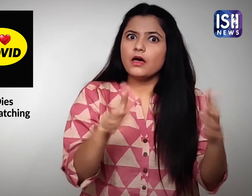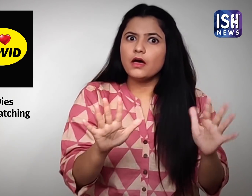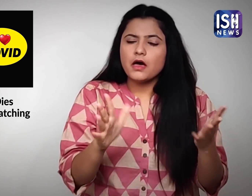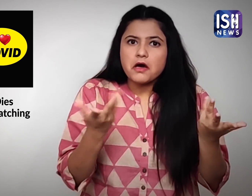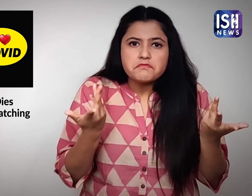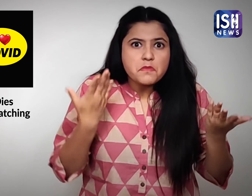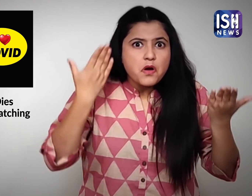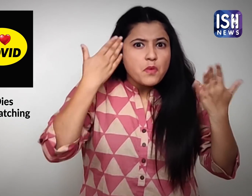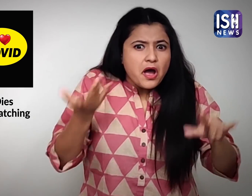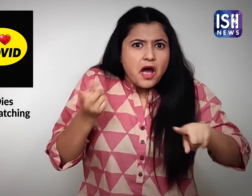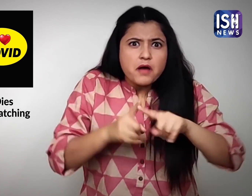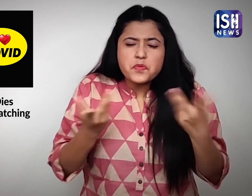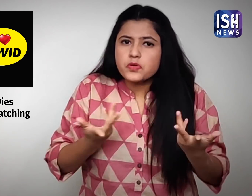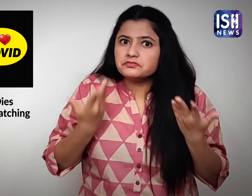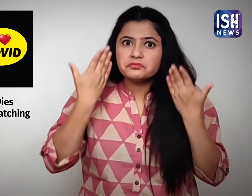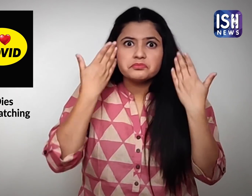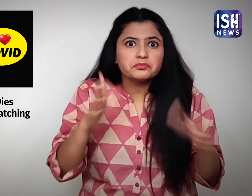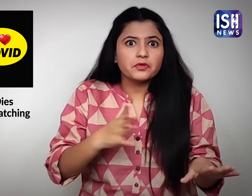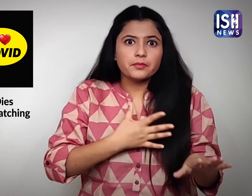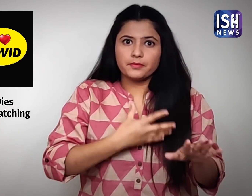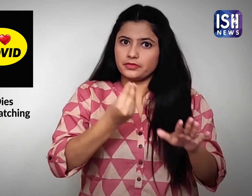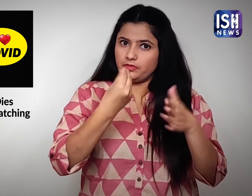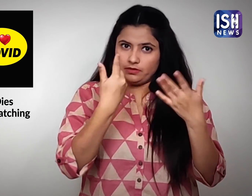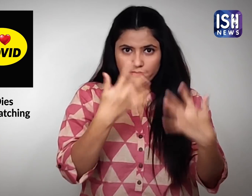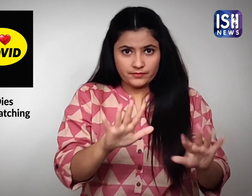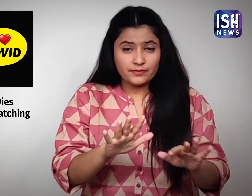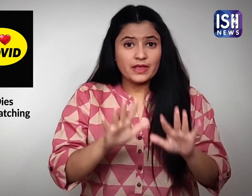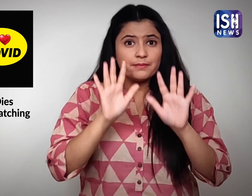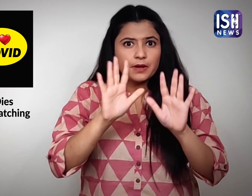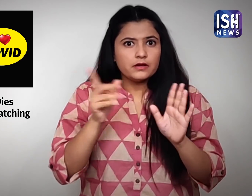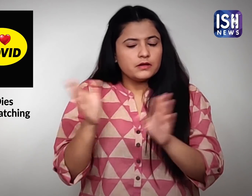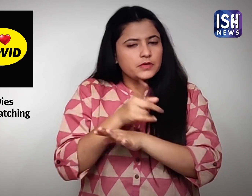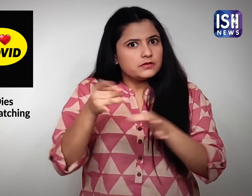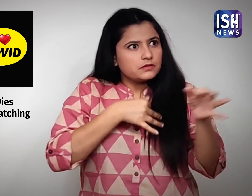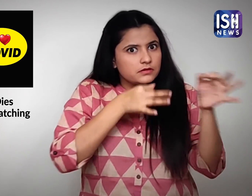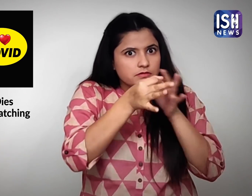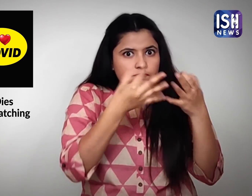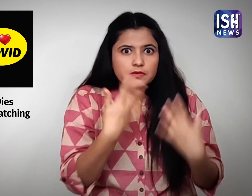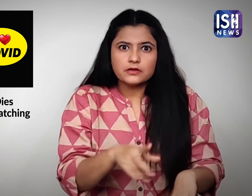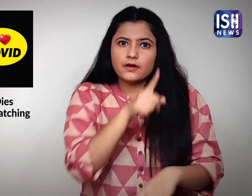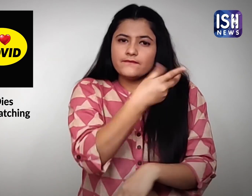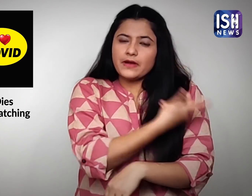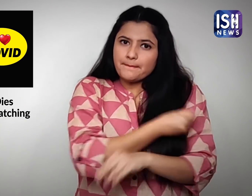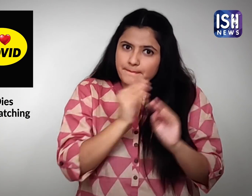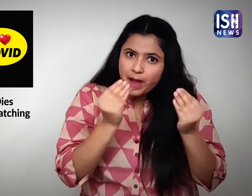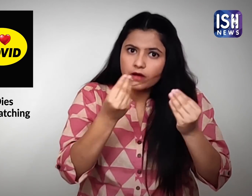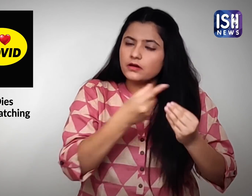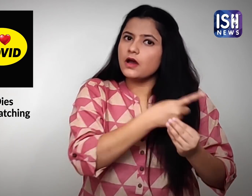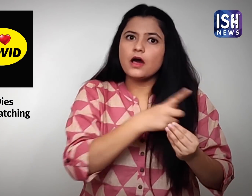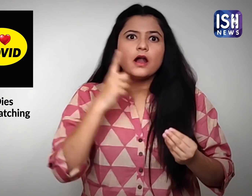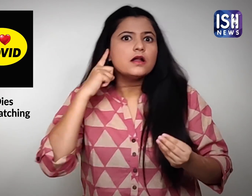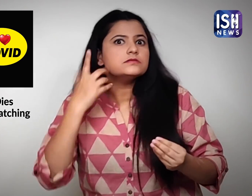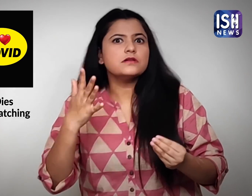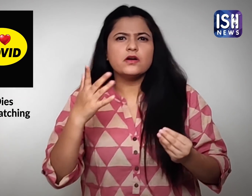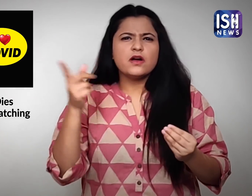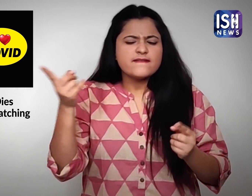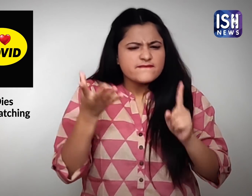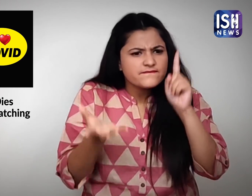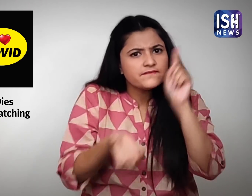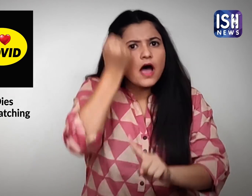दिया और वह मर गई क्या हुआ यह पता नहीं चला हाना समझाने के बावजुद नहीं मानी एक टीका करन विरोधी नेता नहाना को